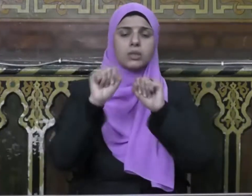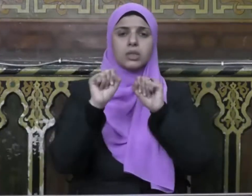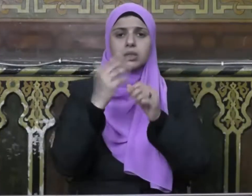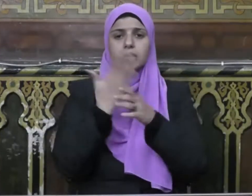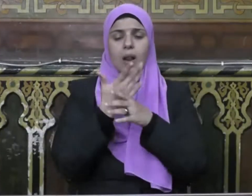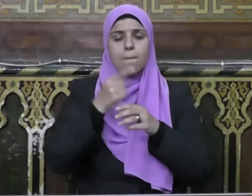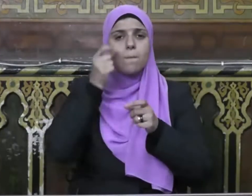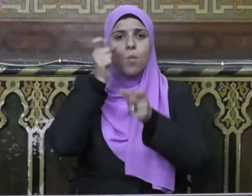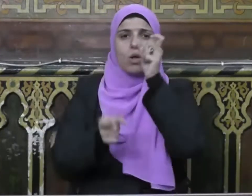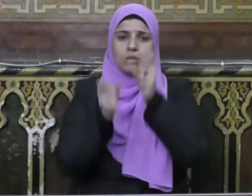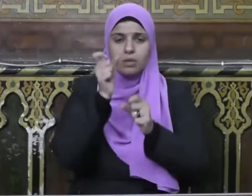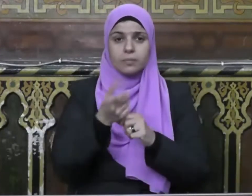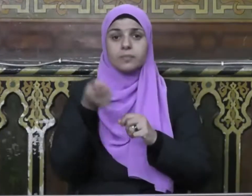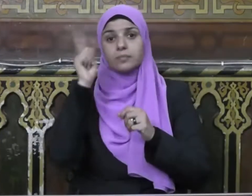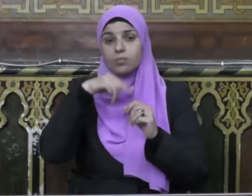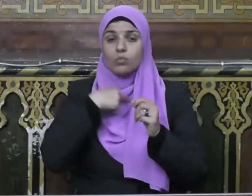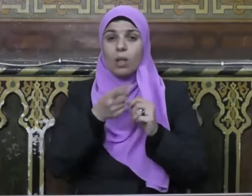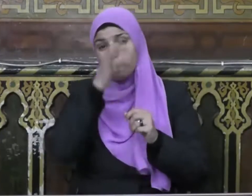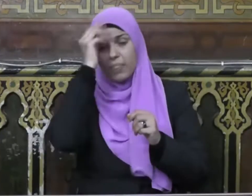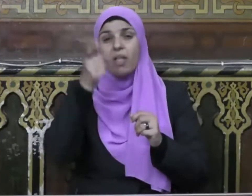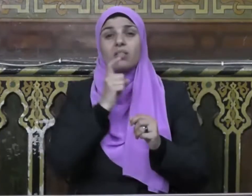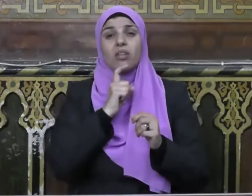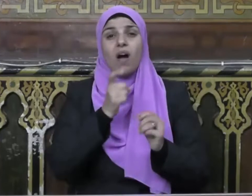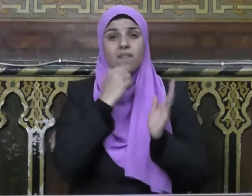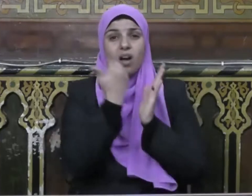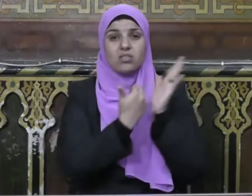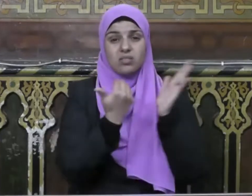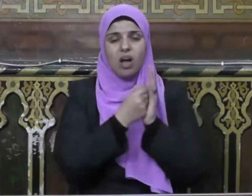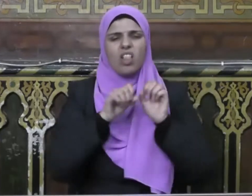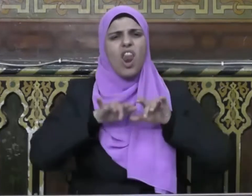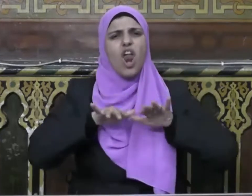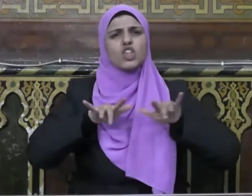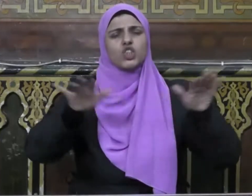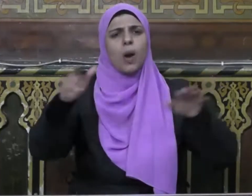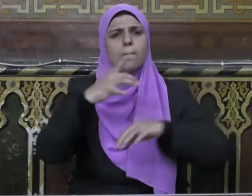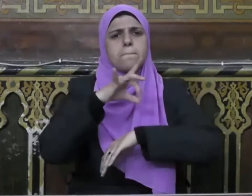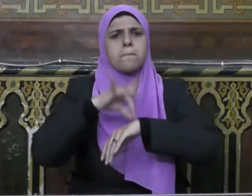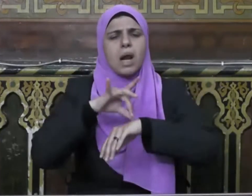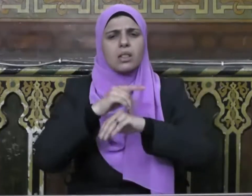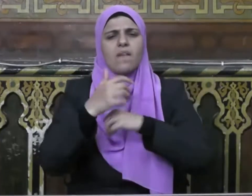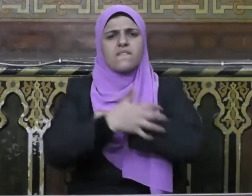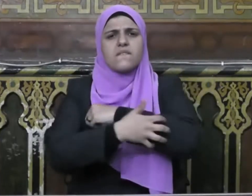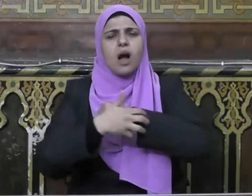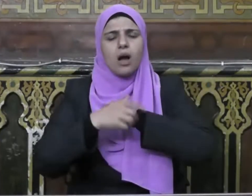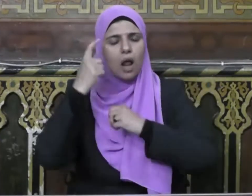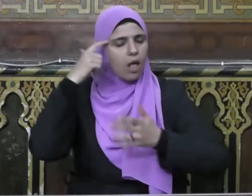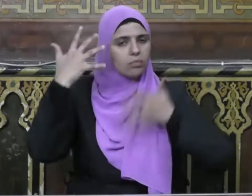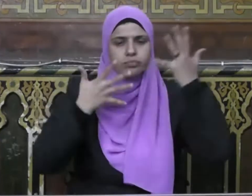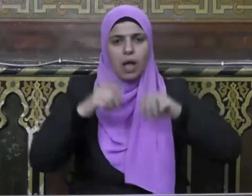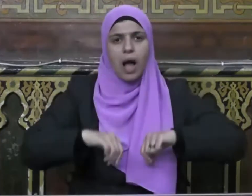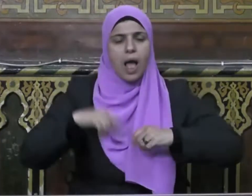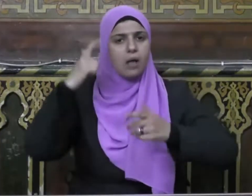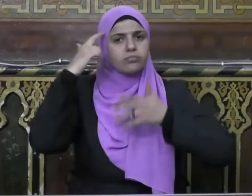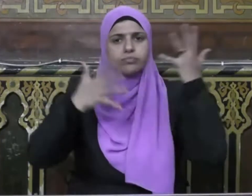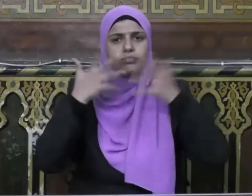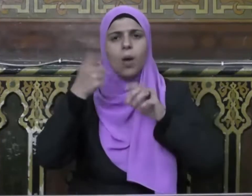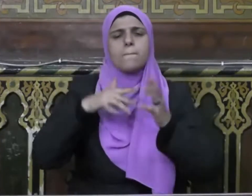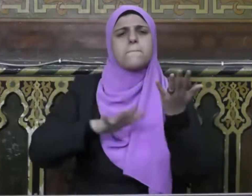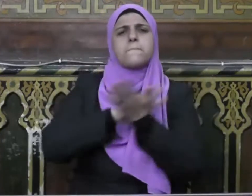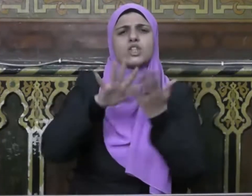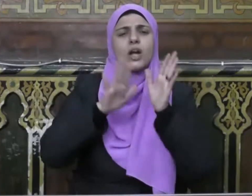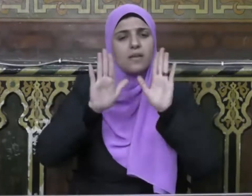لمواطنيها وحين يضعف الاقتصاد ينتشر الفقر والمرض وتضطرب الحياة